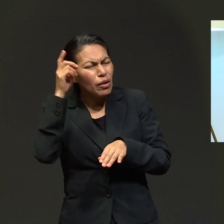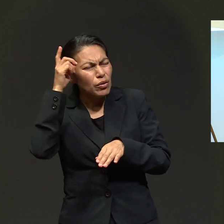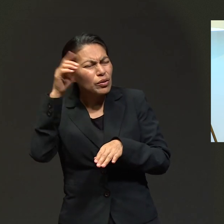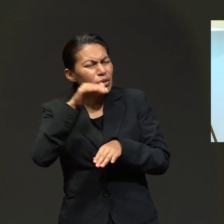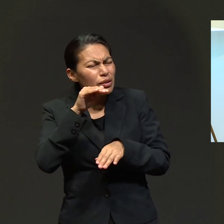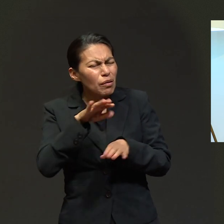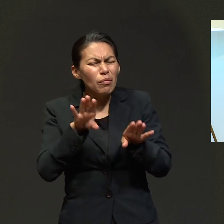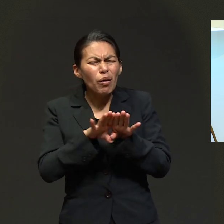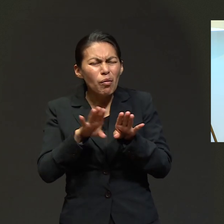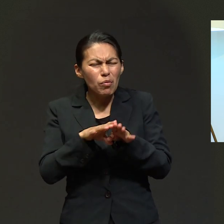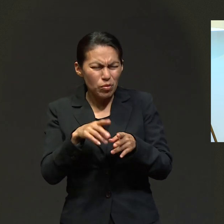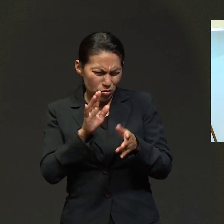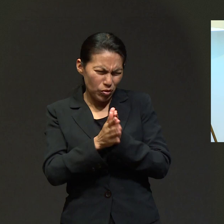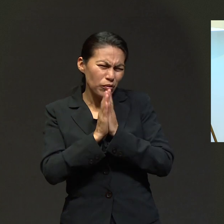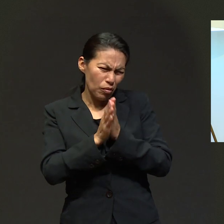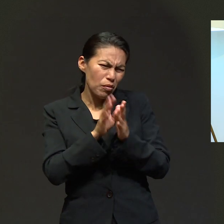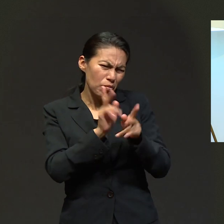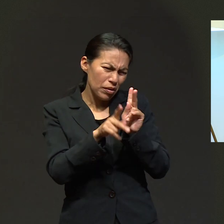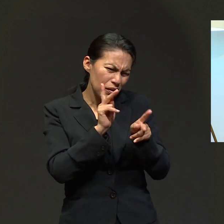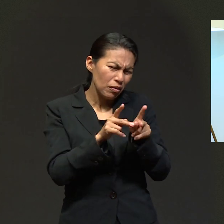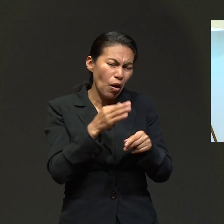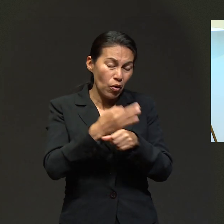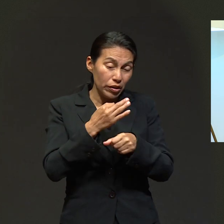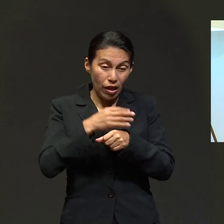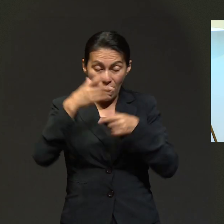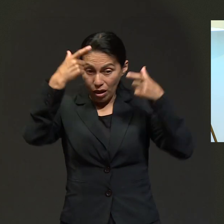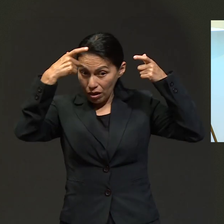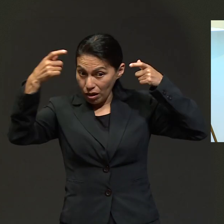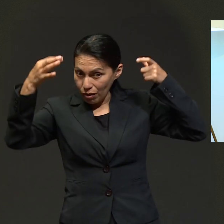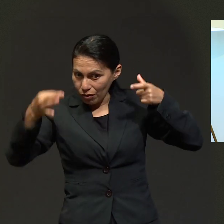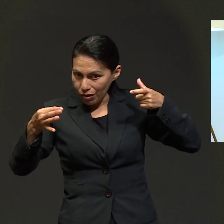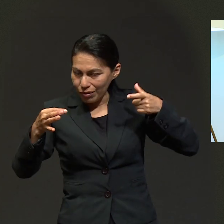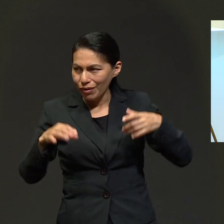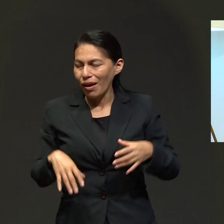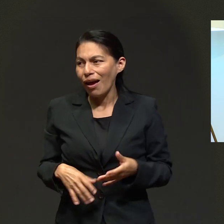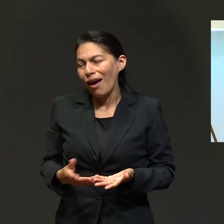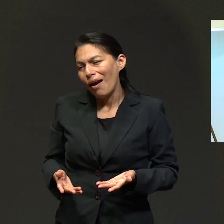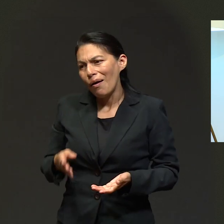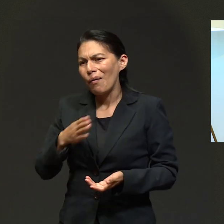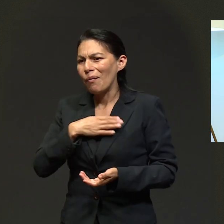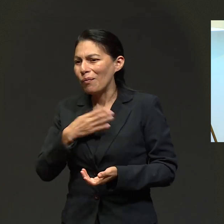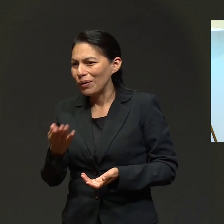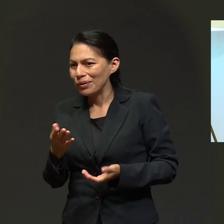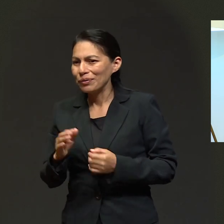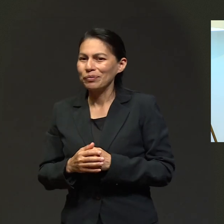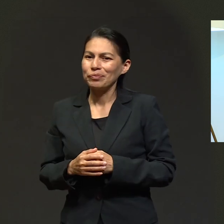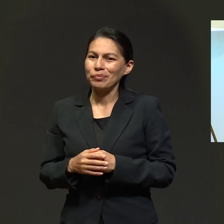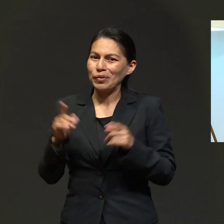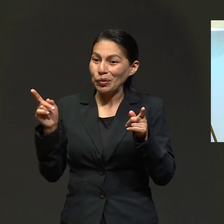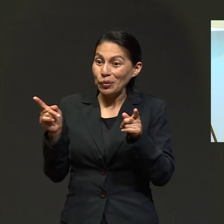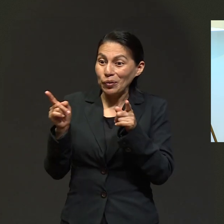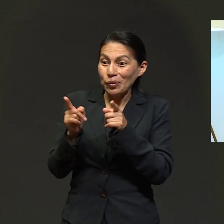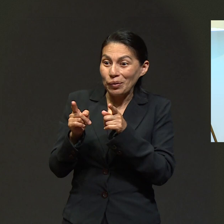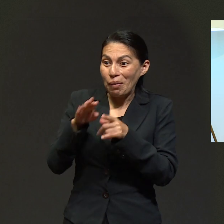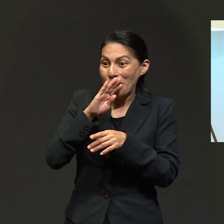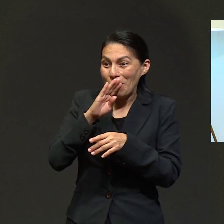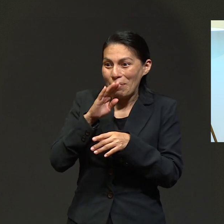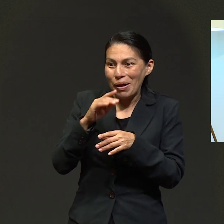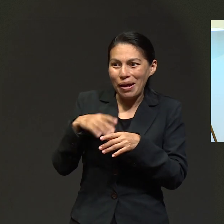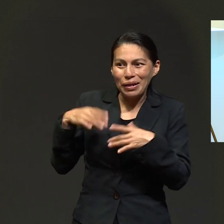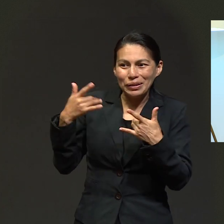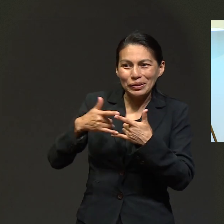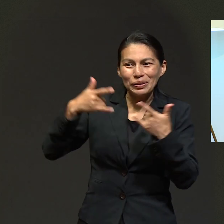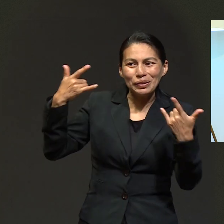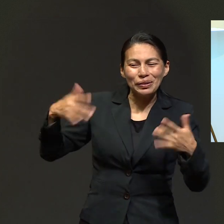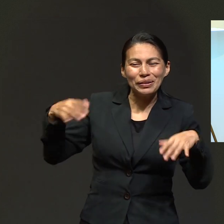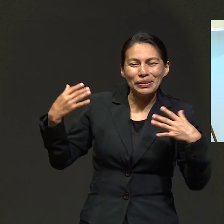sido llamado por Dios? Cuéntanos algo de esta experiencia con Dios, como graduando, ¿qué es? Sí, bueno, yo así,